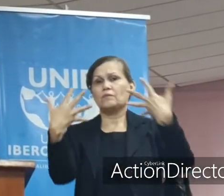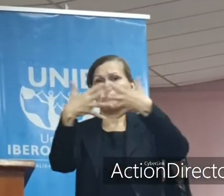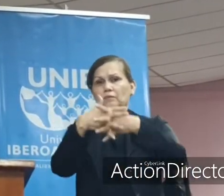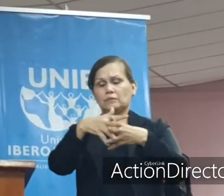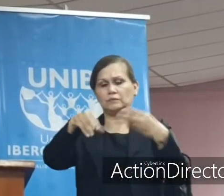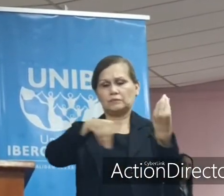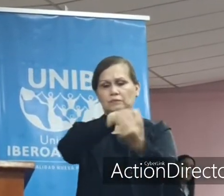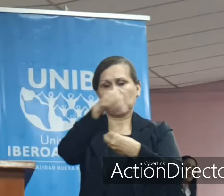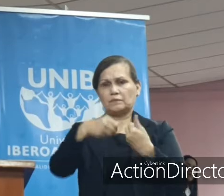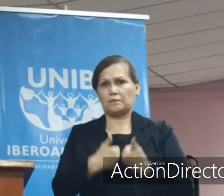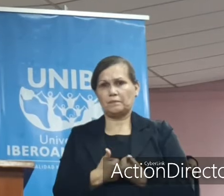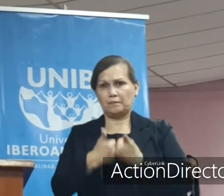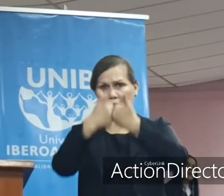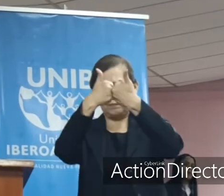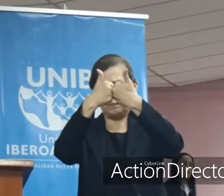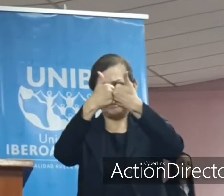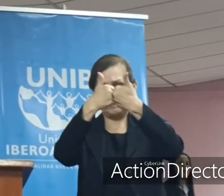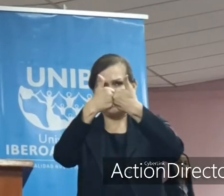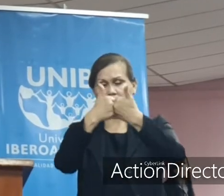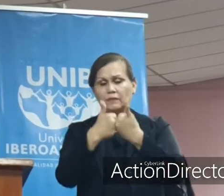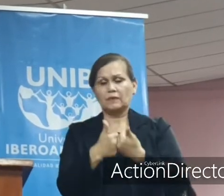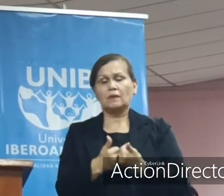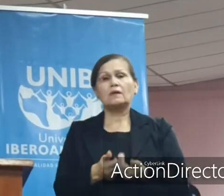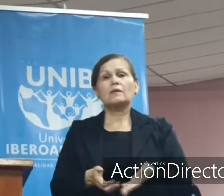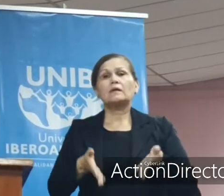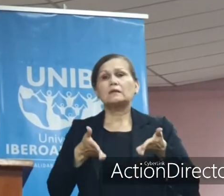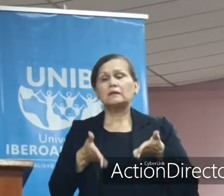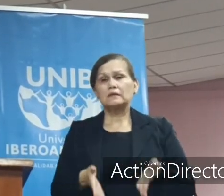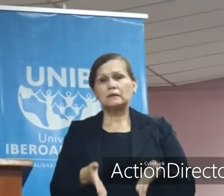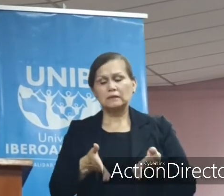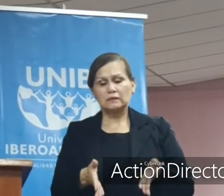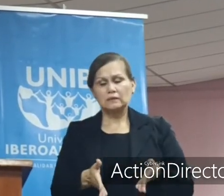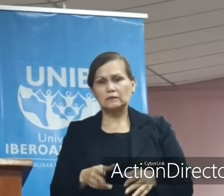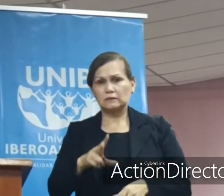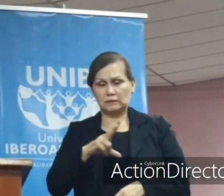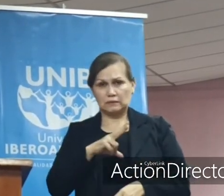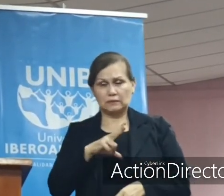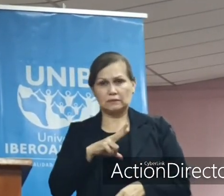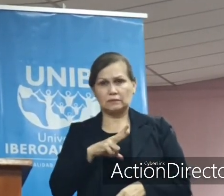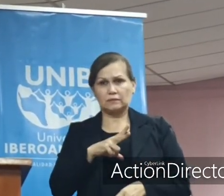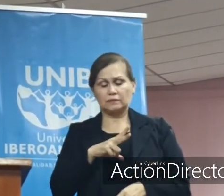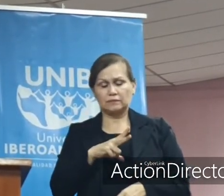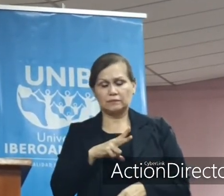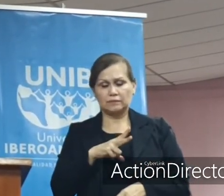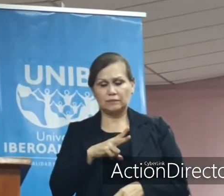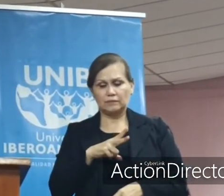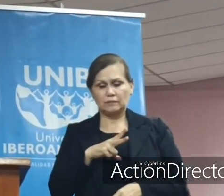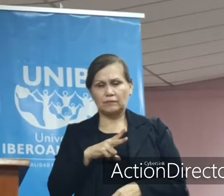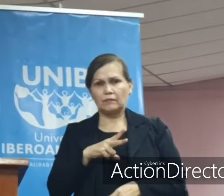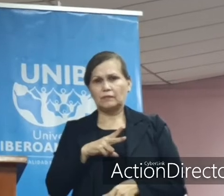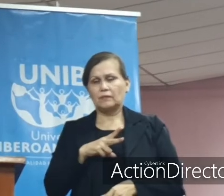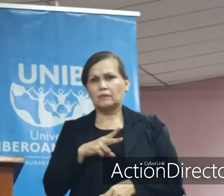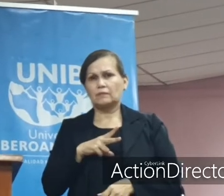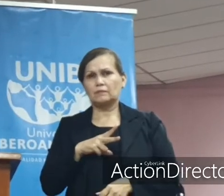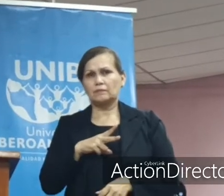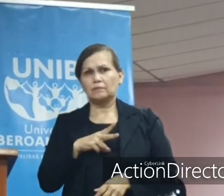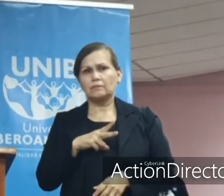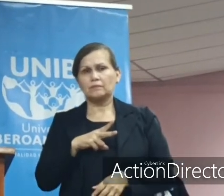una sociedad mejor. En esta ocasión tenemos la gran